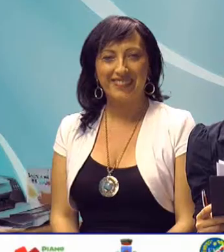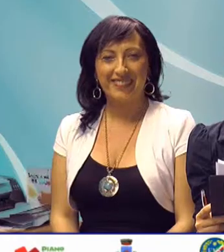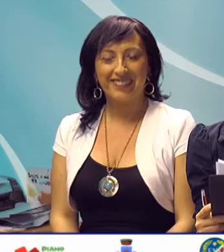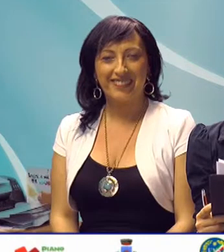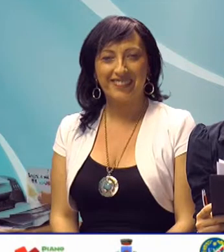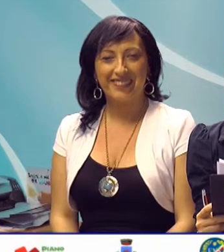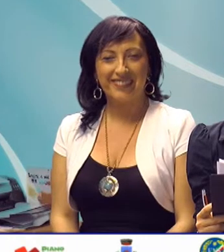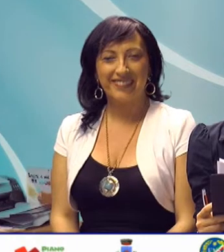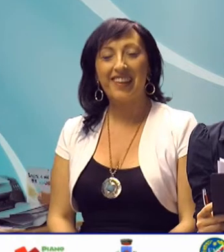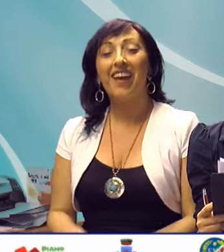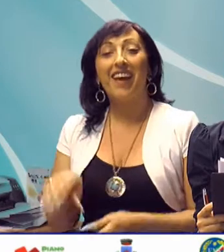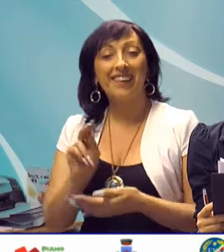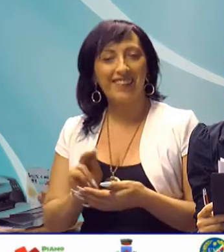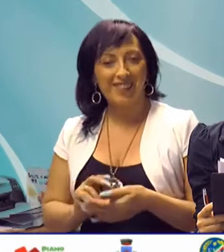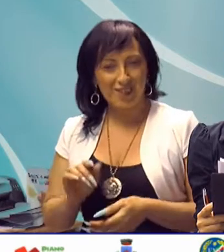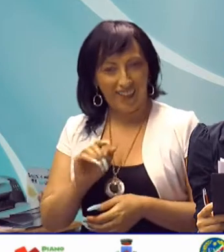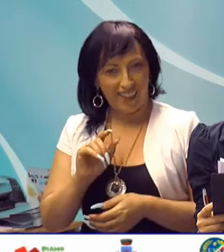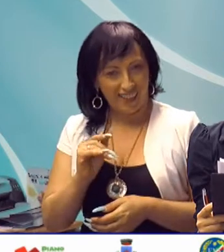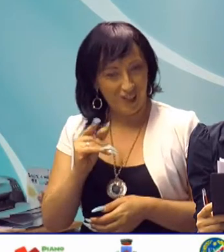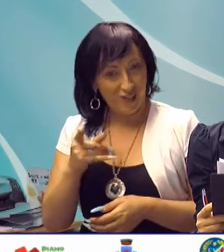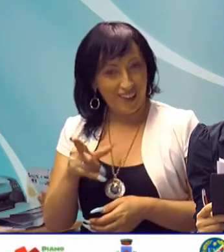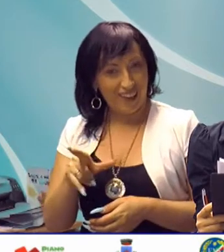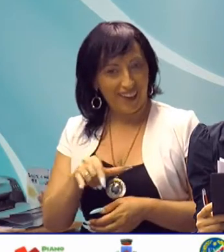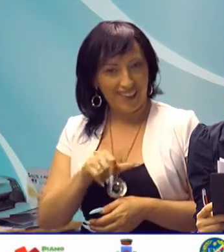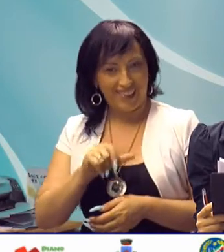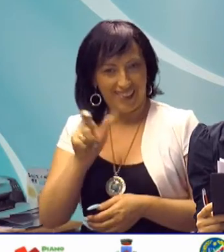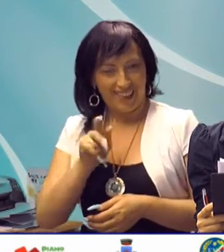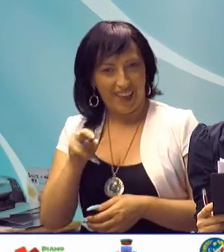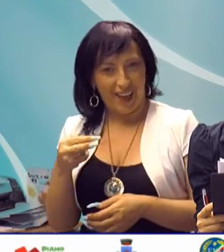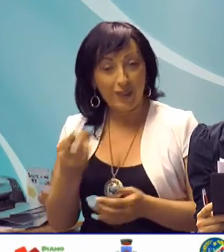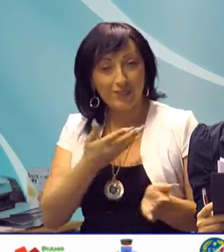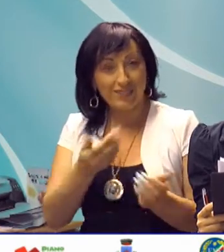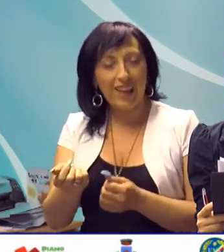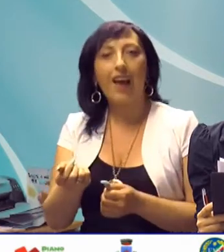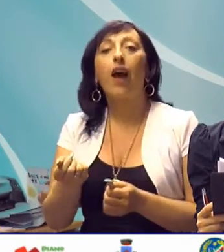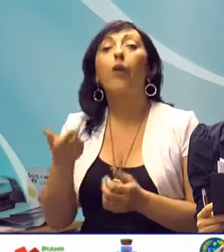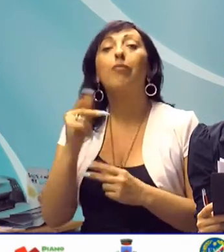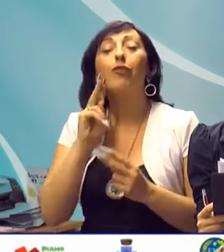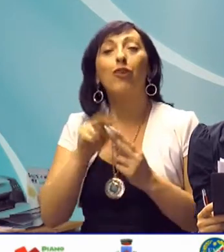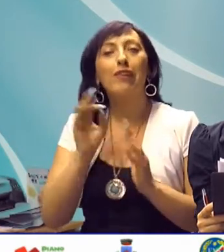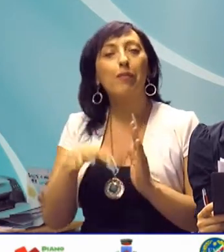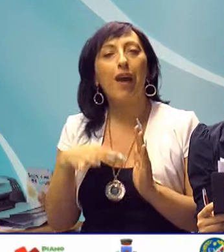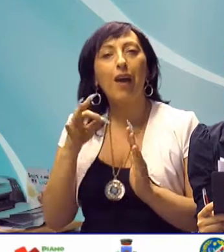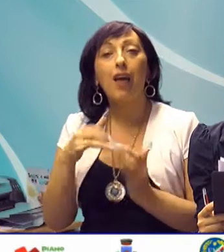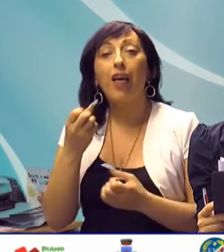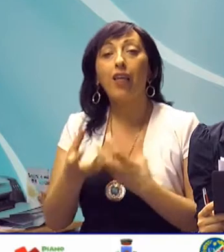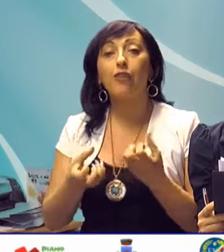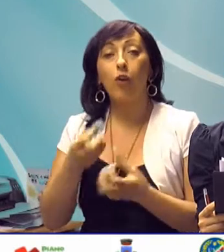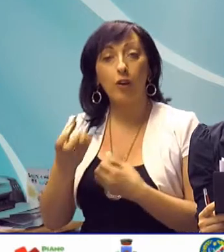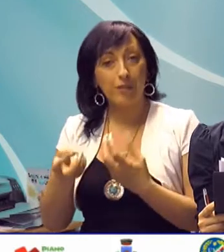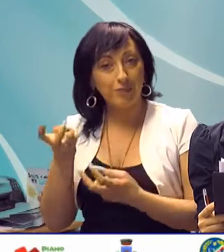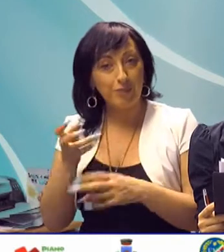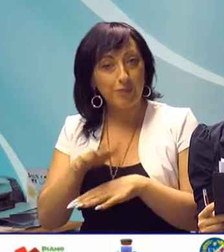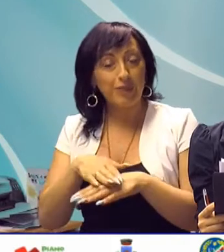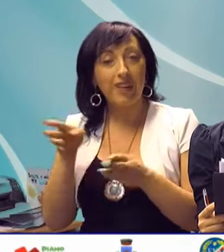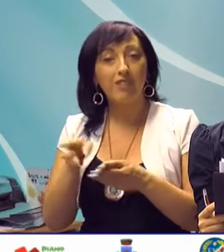Un cordiale saluto dalla redazione del TG List di Italia 2, bentrovati al consueto appuntamento con l'informazione che giunge